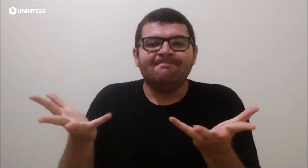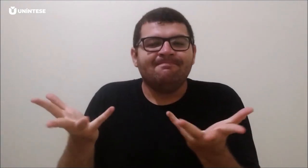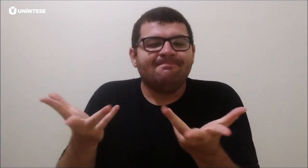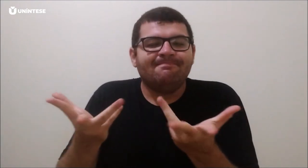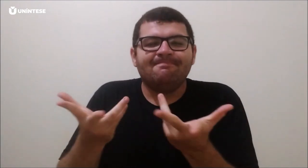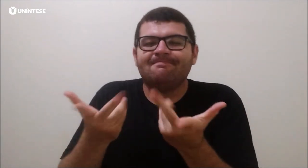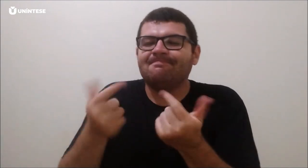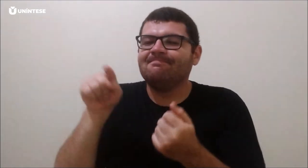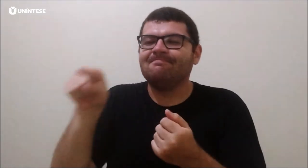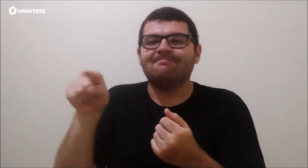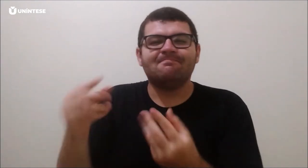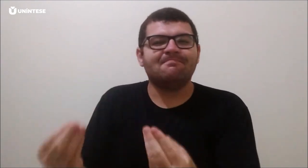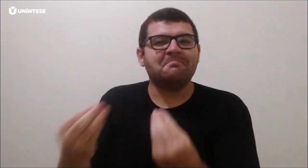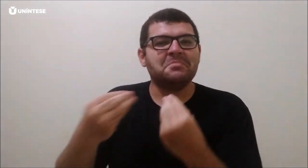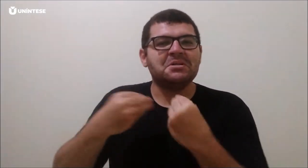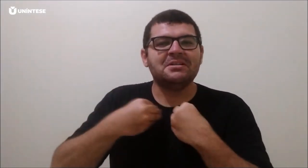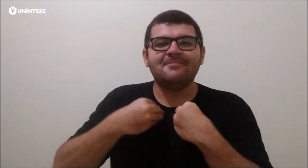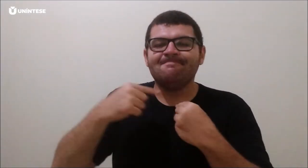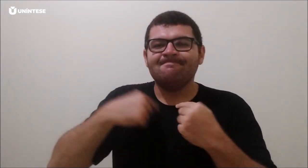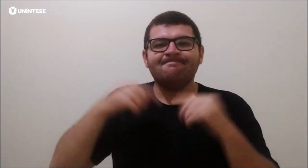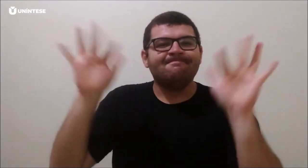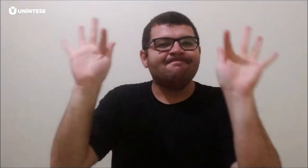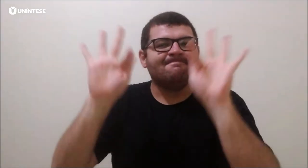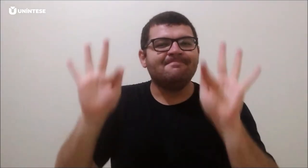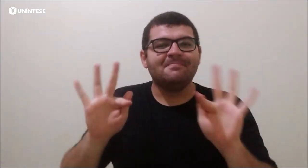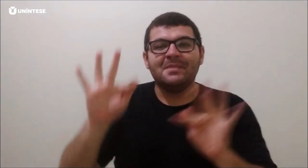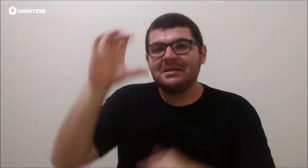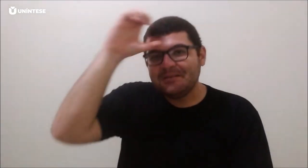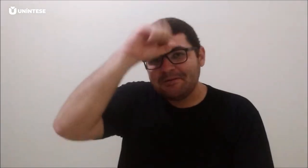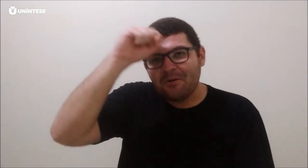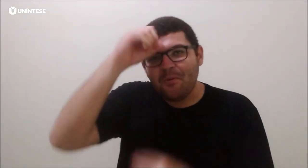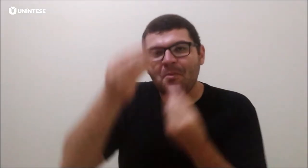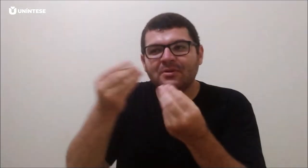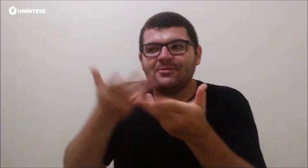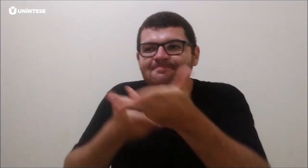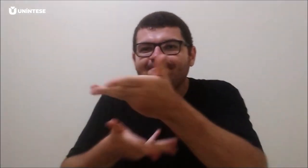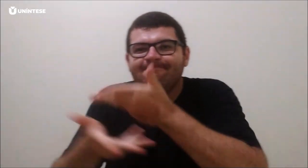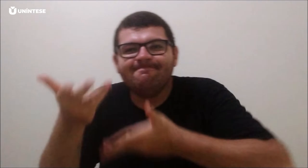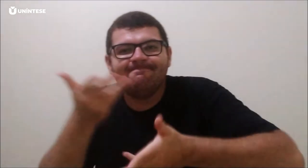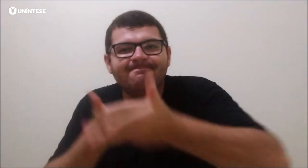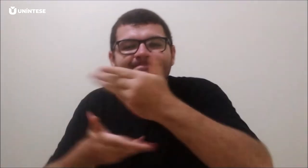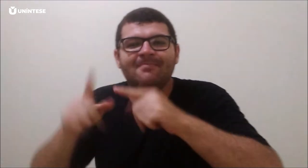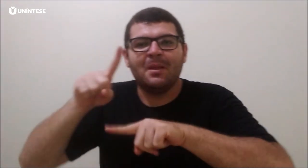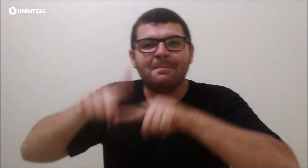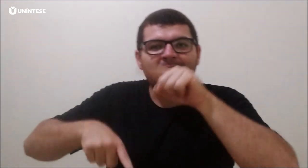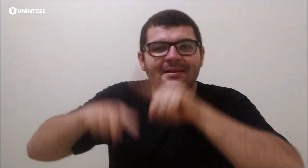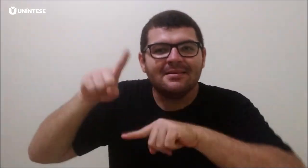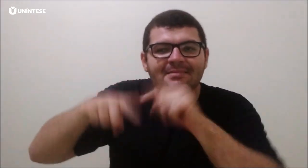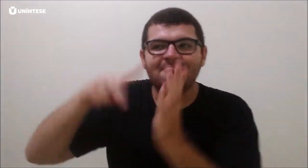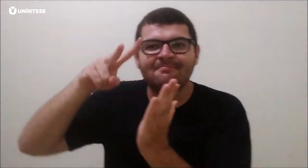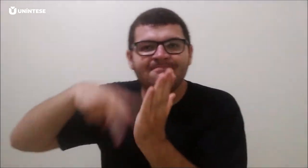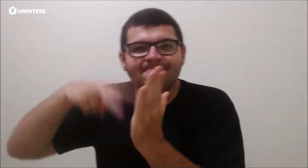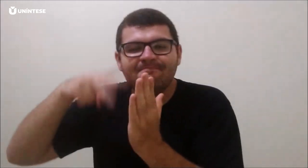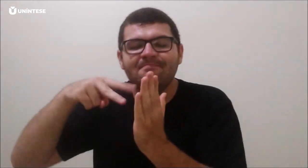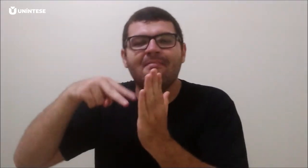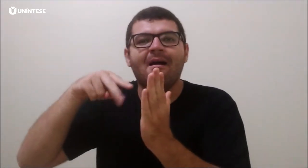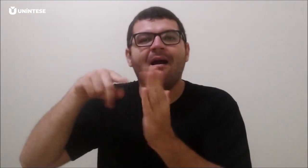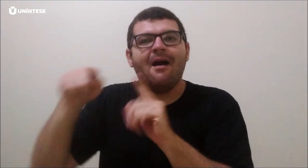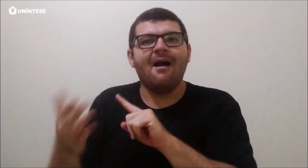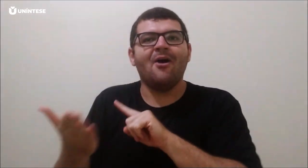O que é motivo de muita alegria e orgulho fazer parte dessa história, com todos os